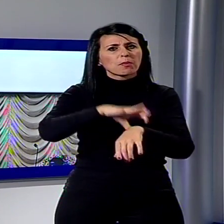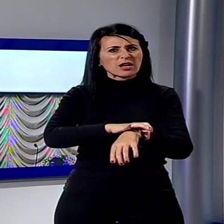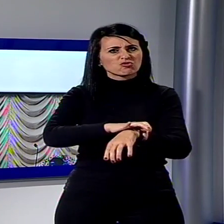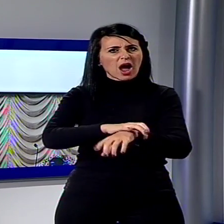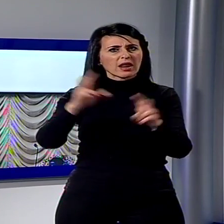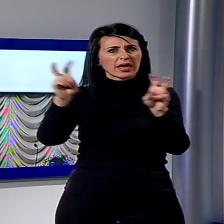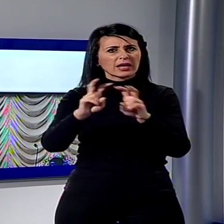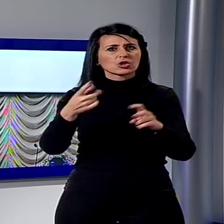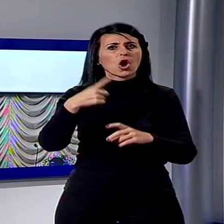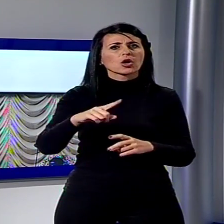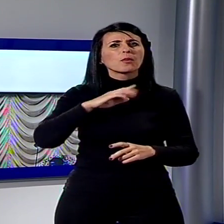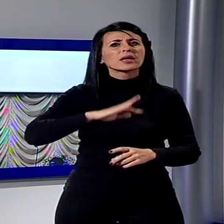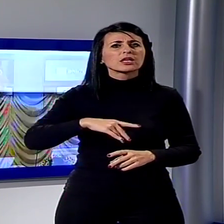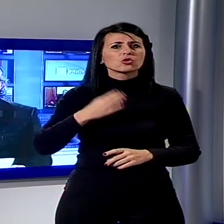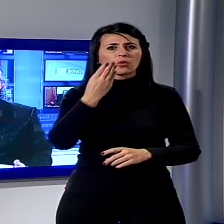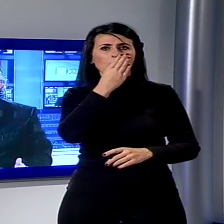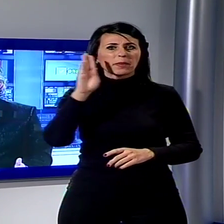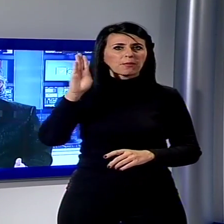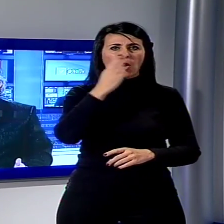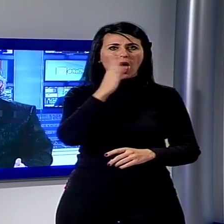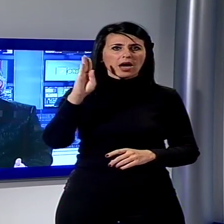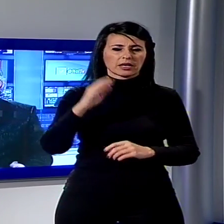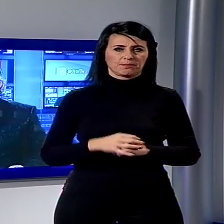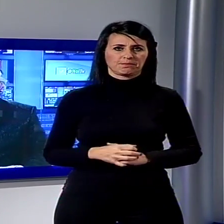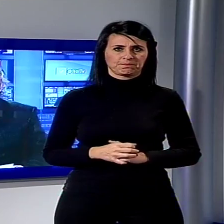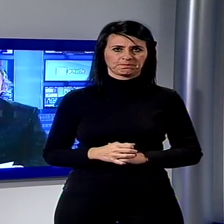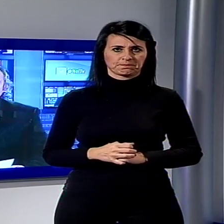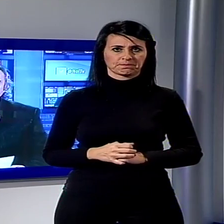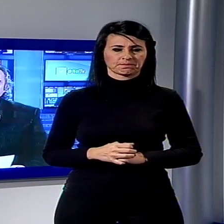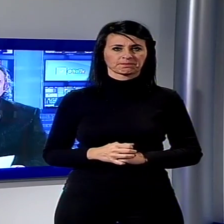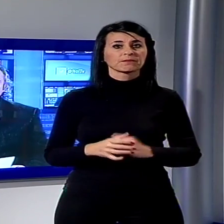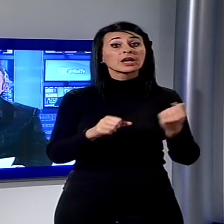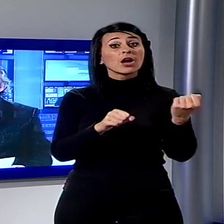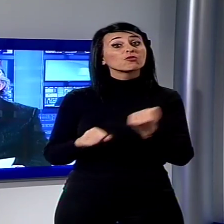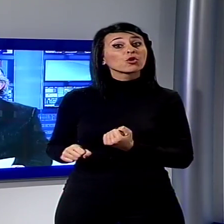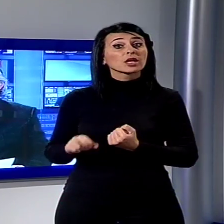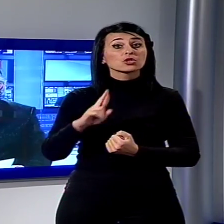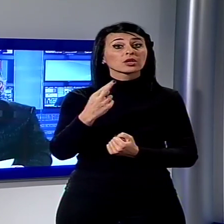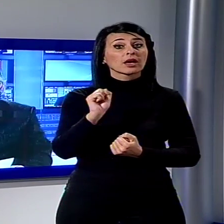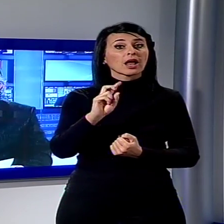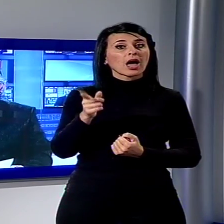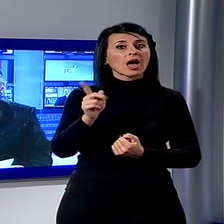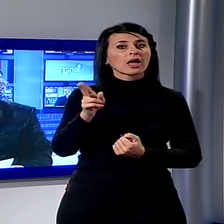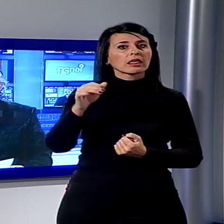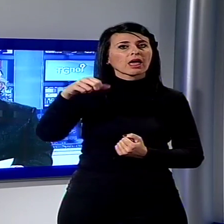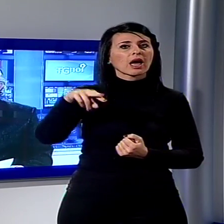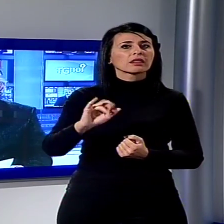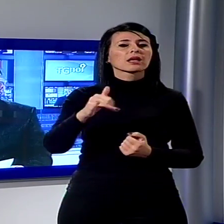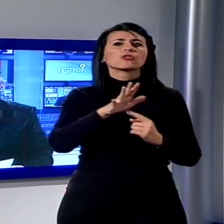disturbo bipolare. Alla fondazione Ragghianti una mostra su architettura, disegno e immagine.